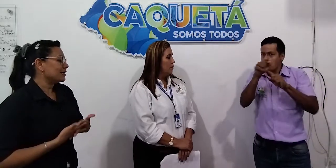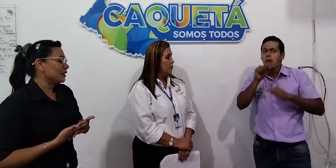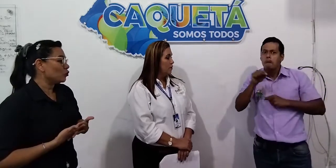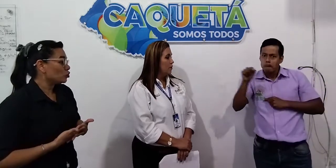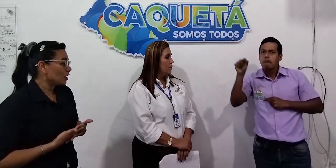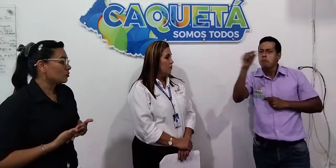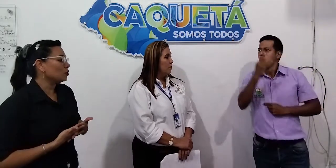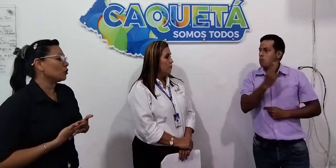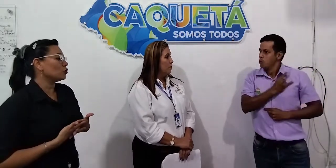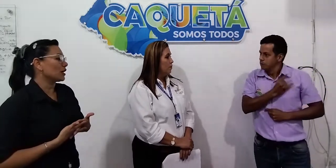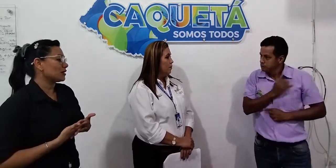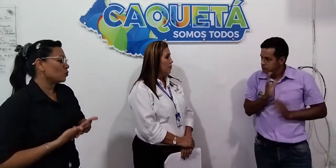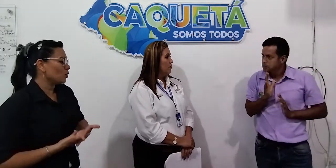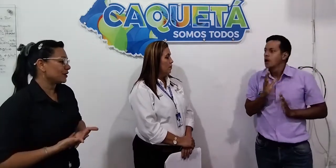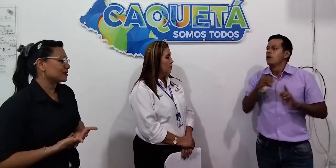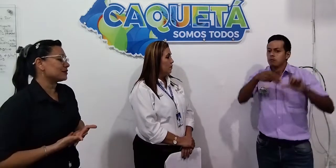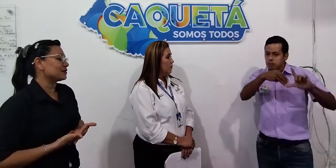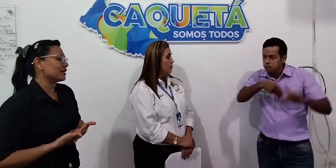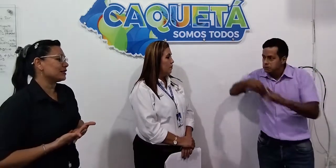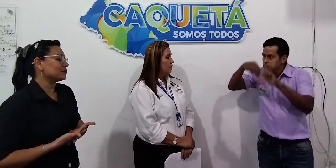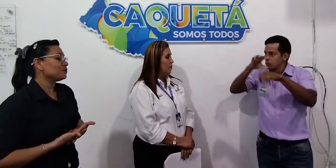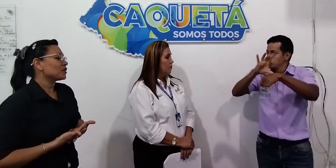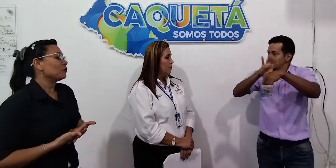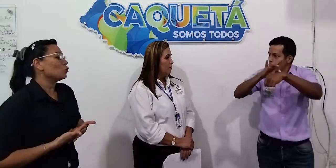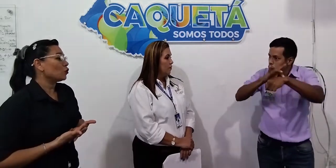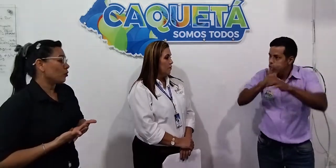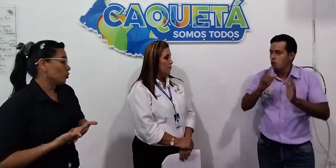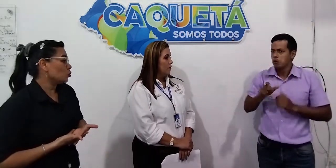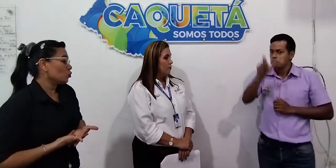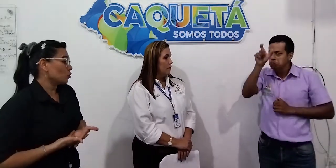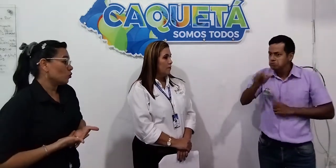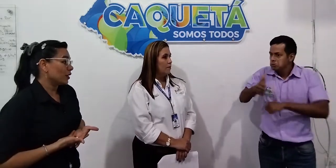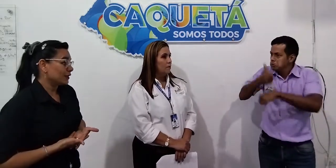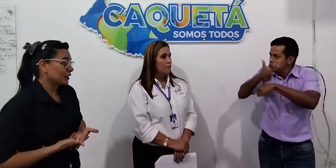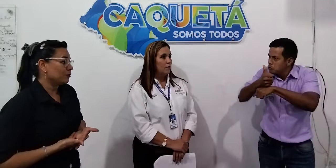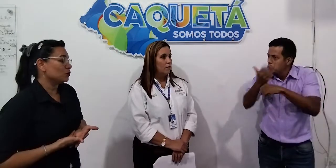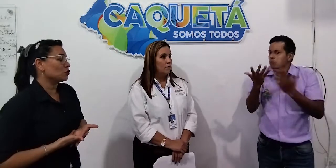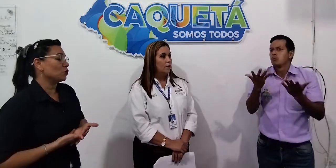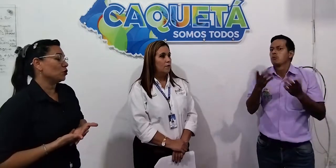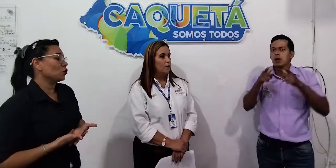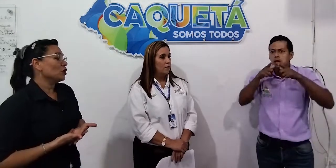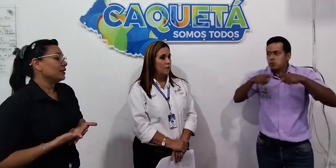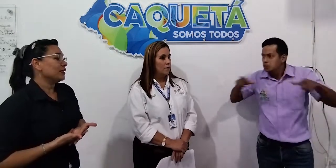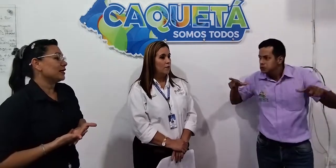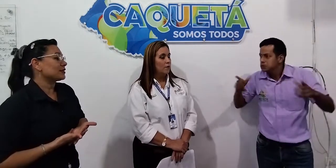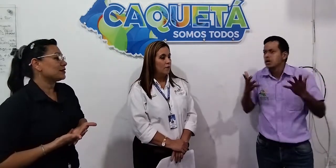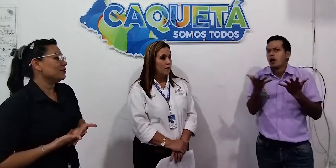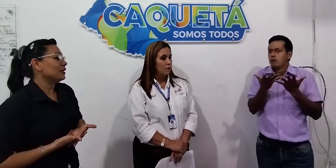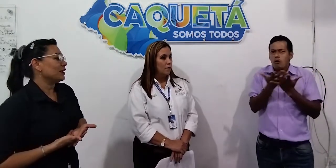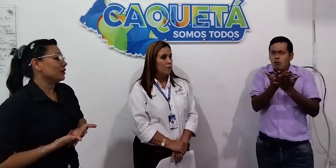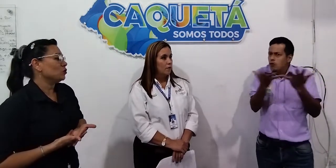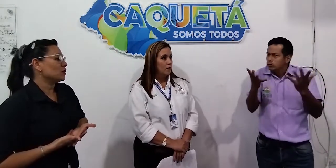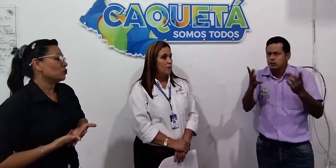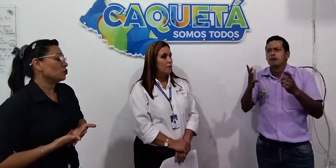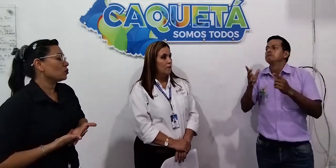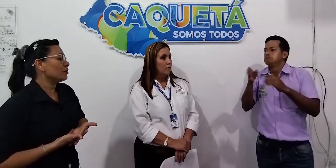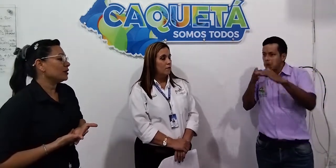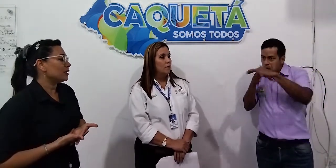seguir luchando y encontrar las puertas necesarias, hemos logrado inclusión educativa, hemos podido tener accesibilidad a la educación, no solamente